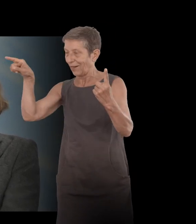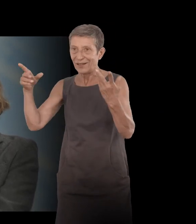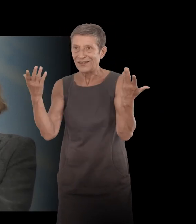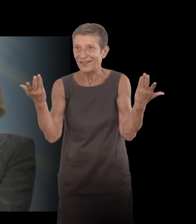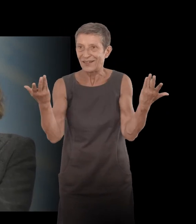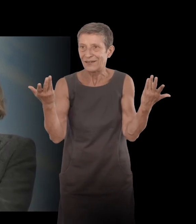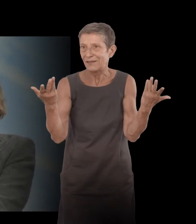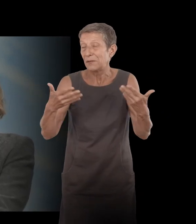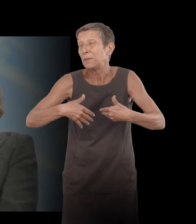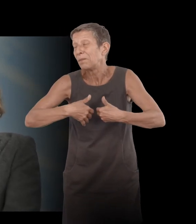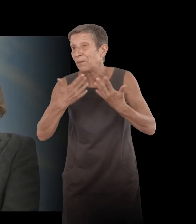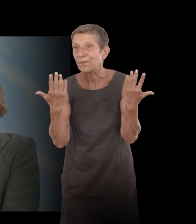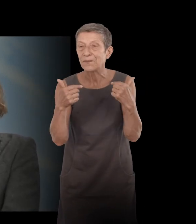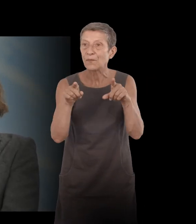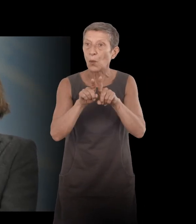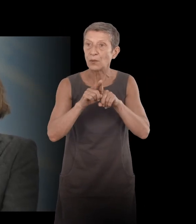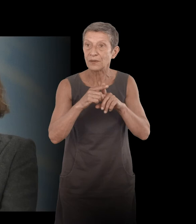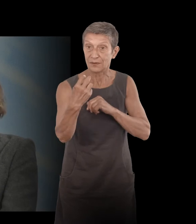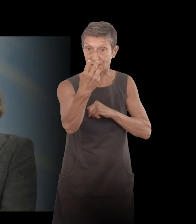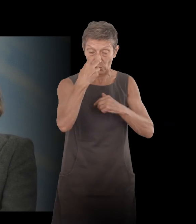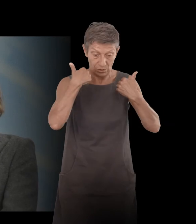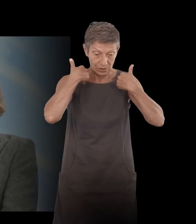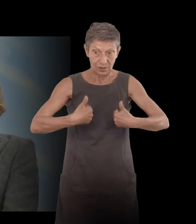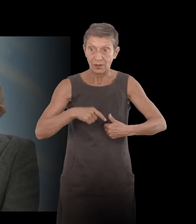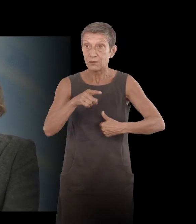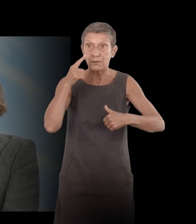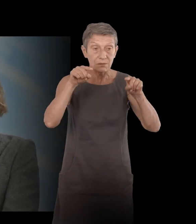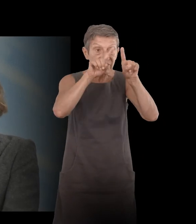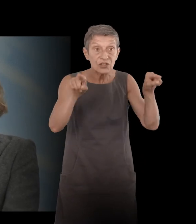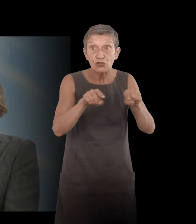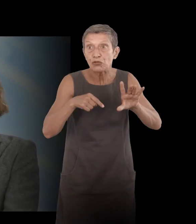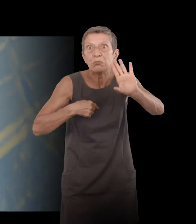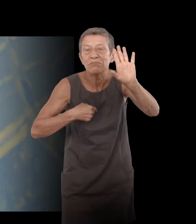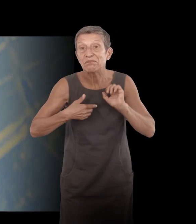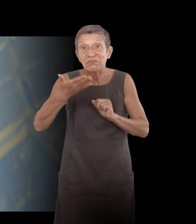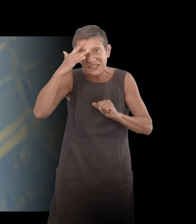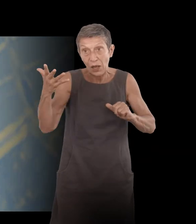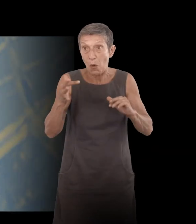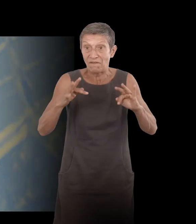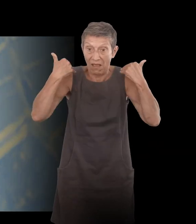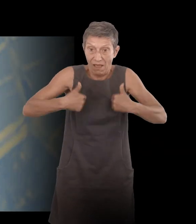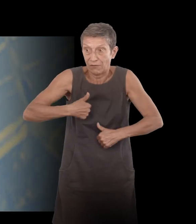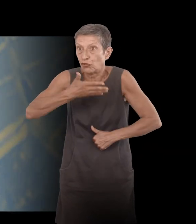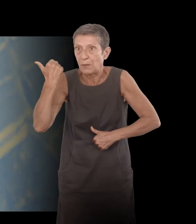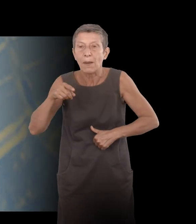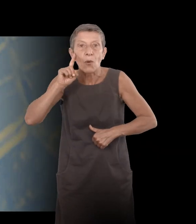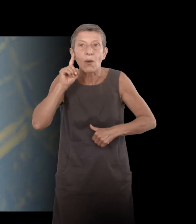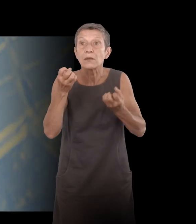sur le moment, ils ont notre fiche, et encore on ne sait pas trop ce qu'ils savent de nous parce que souvent ils nous redemandent enfin le nombre de fois où on répète